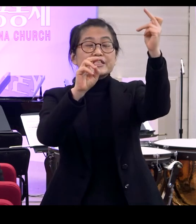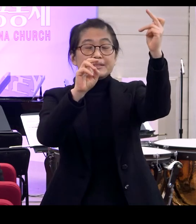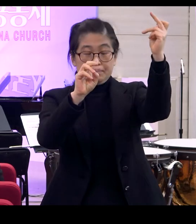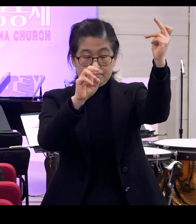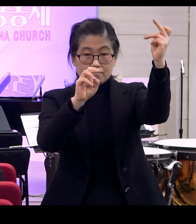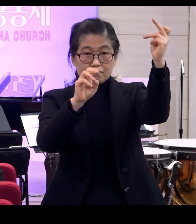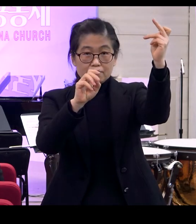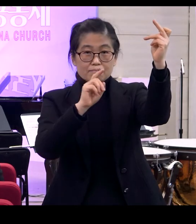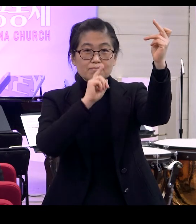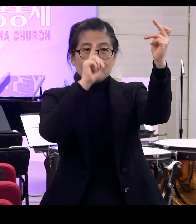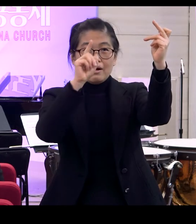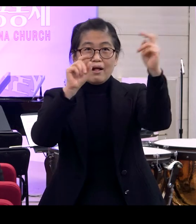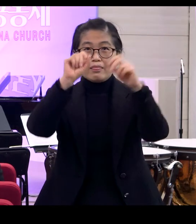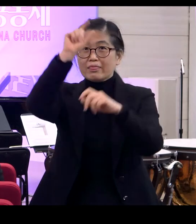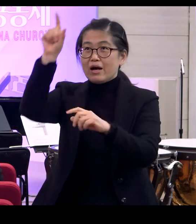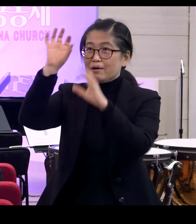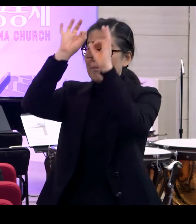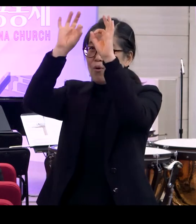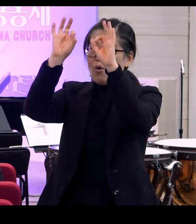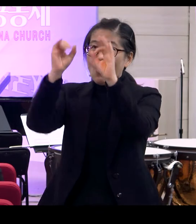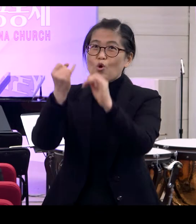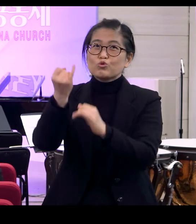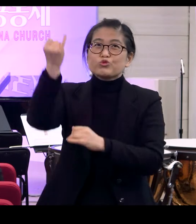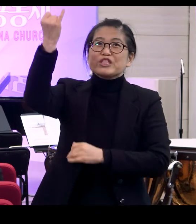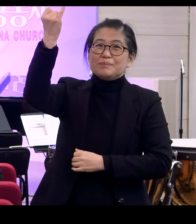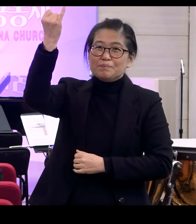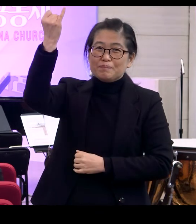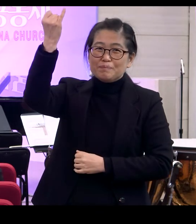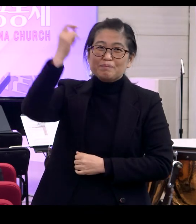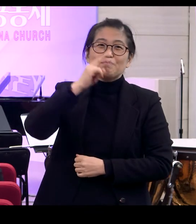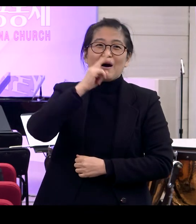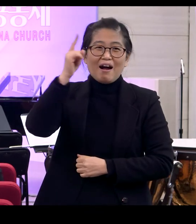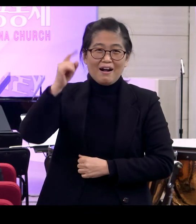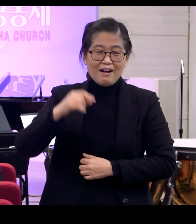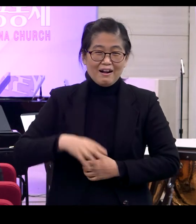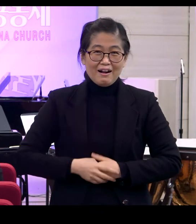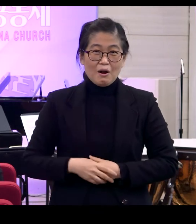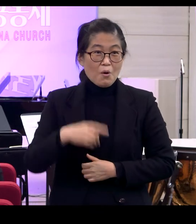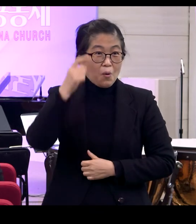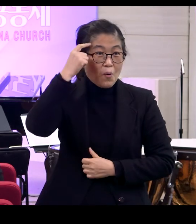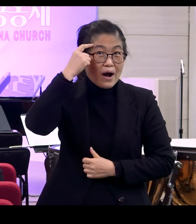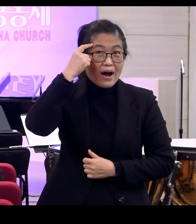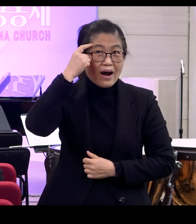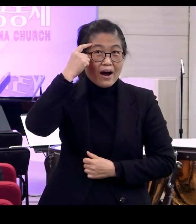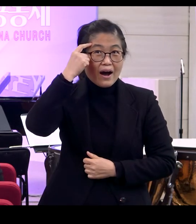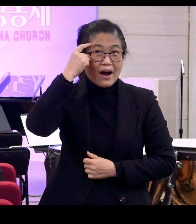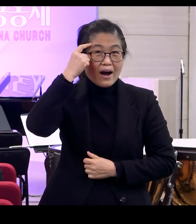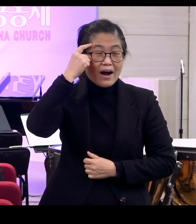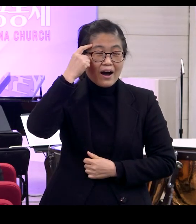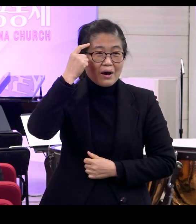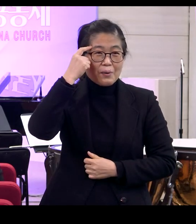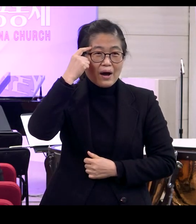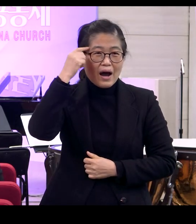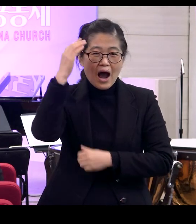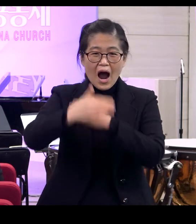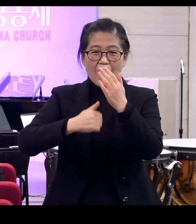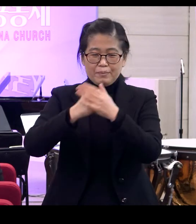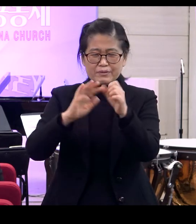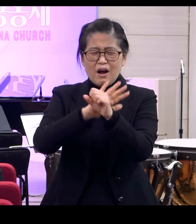달을 보면서 누님 이렇게 말했어요 왜? 그건 그냥 하나의 어떤 피조물이 아니라 하나님의 사랑이 담겨